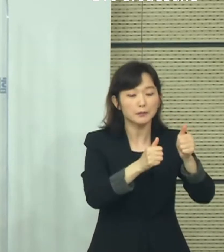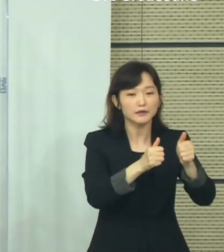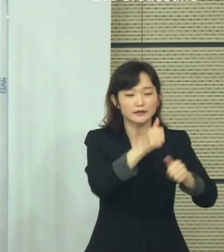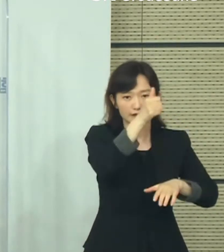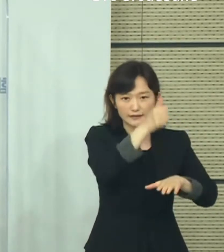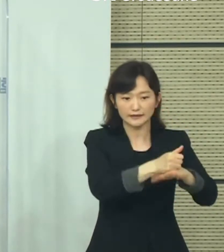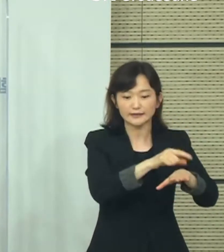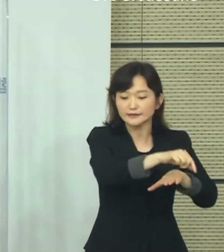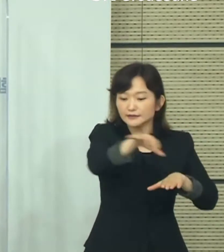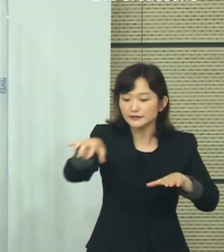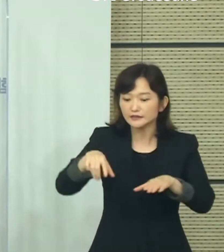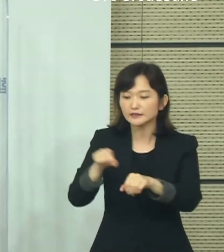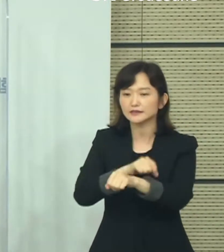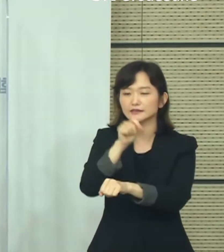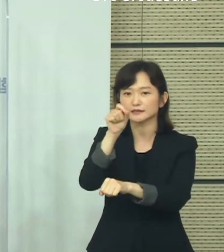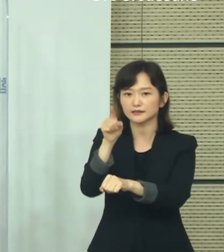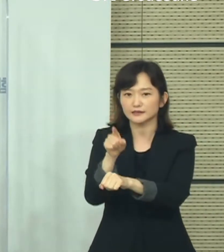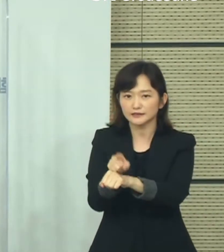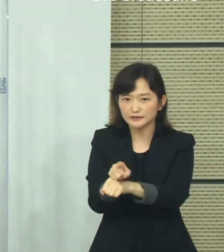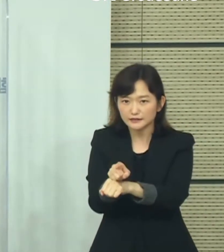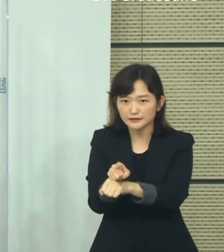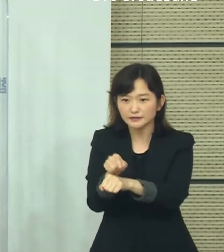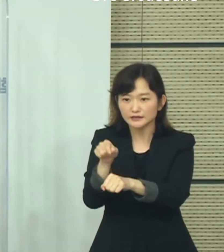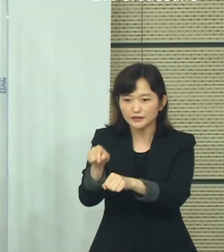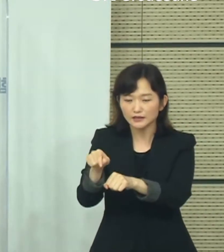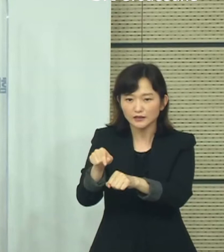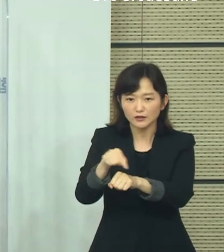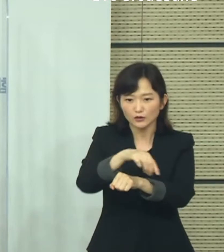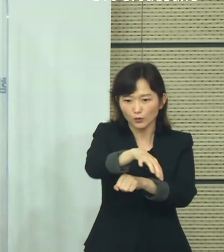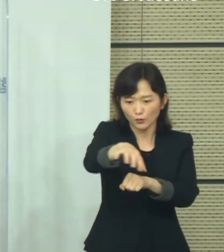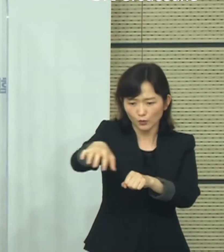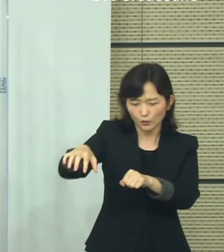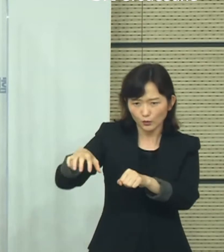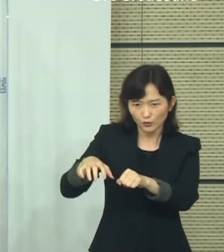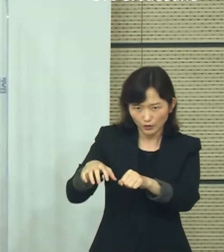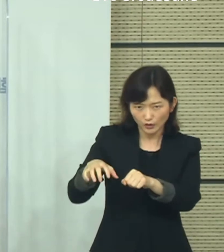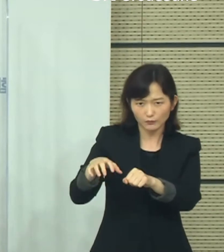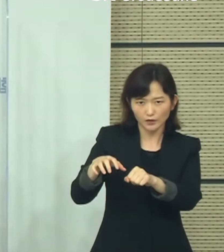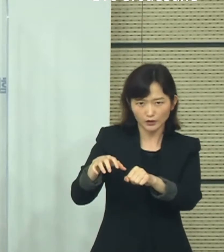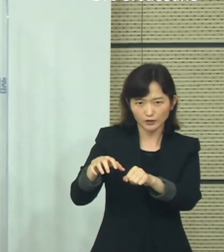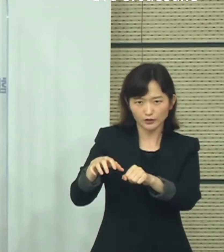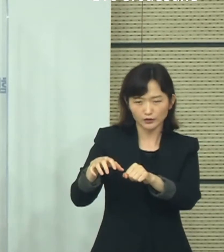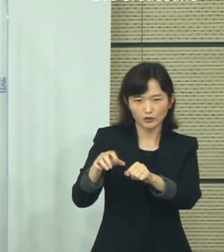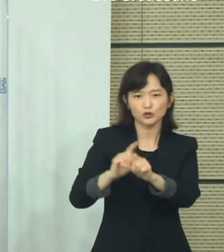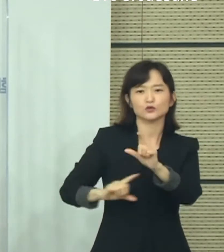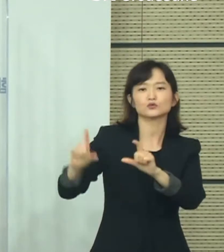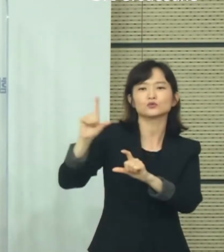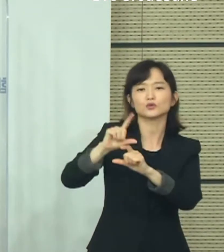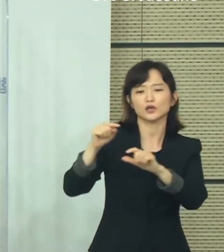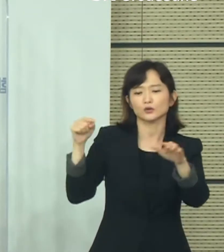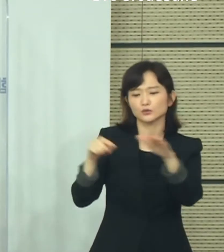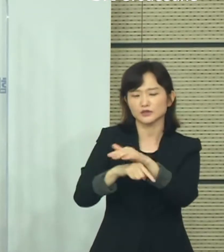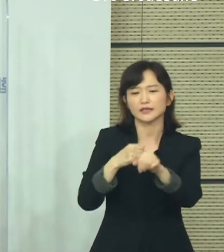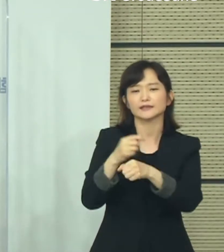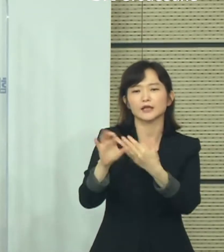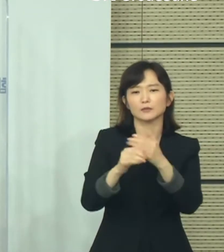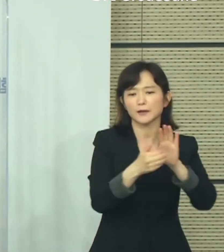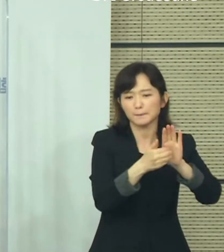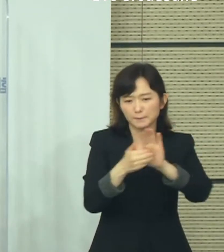지역의 특성을 반영한 방역 조치가 추가된다면 방역에는 큰 문제가 없이